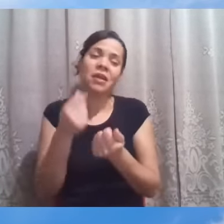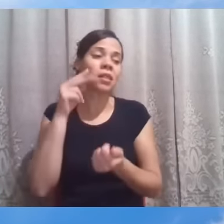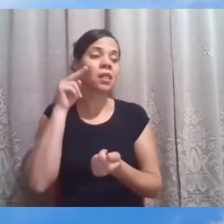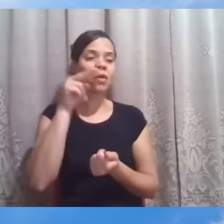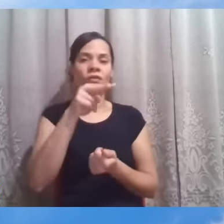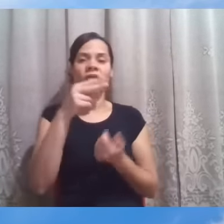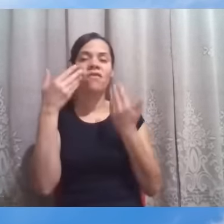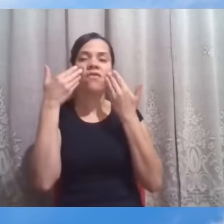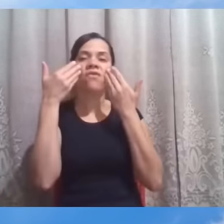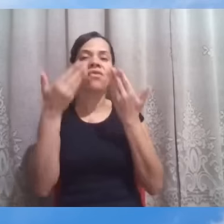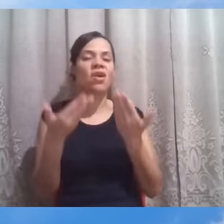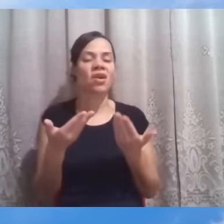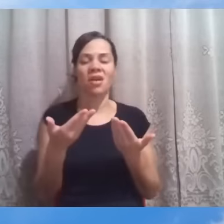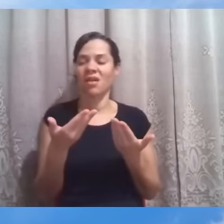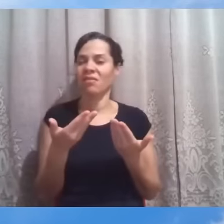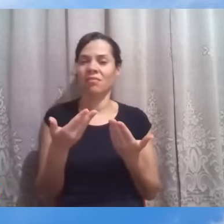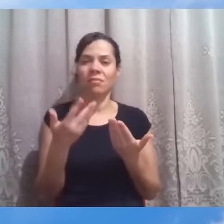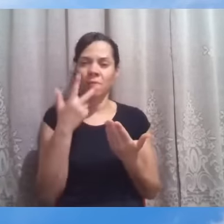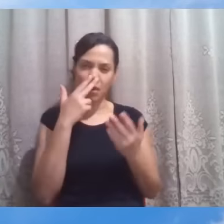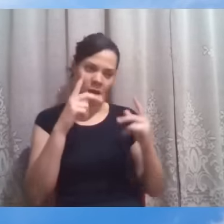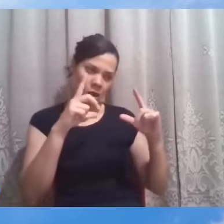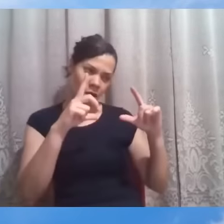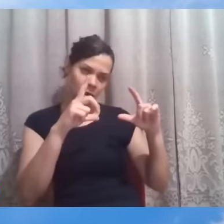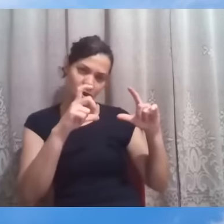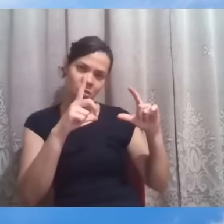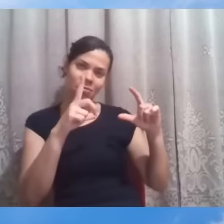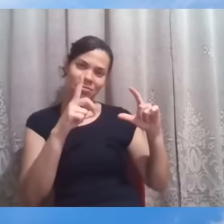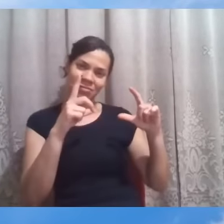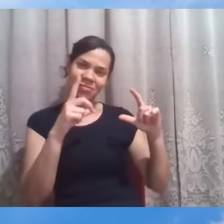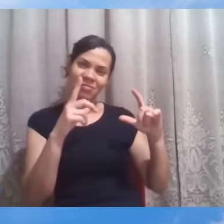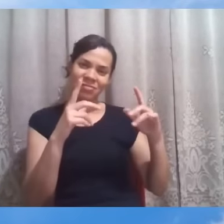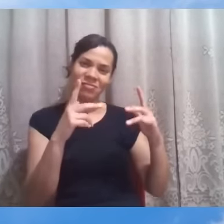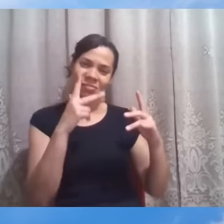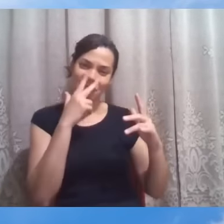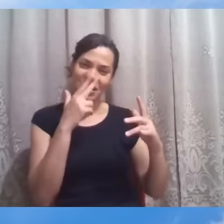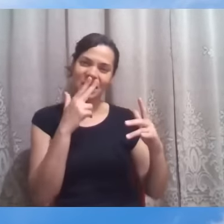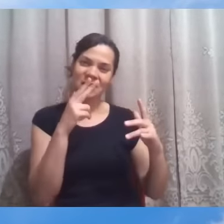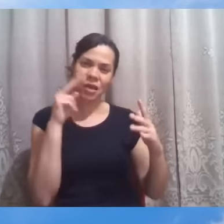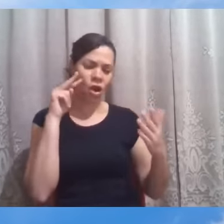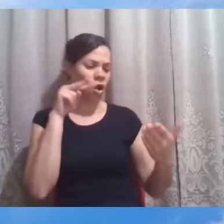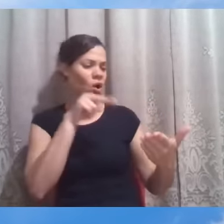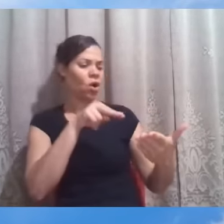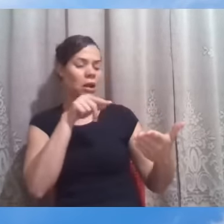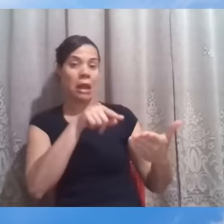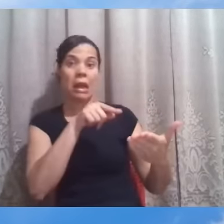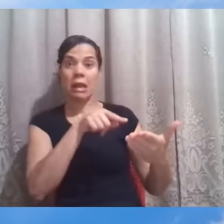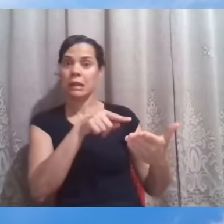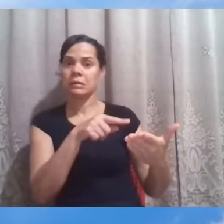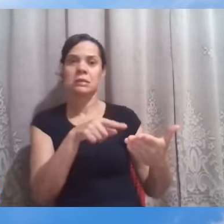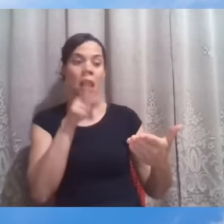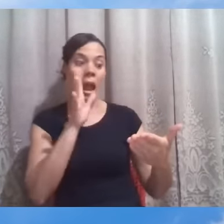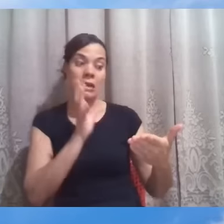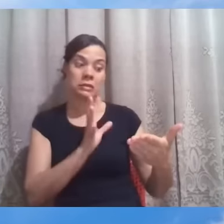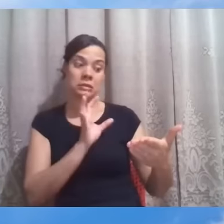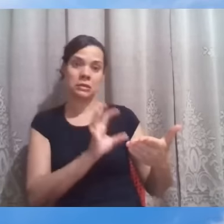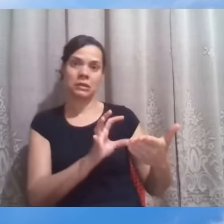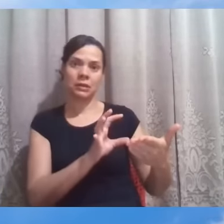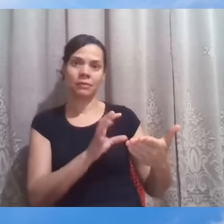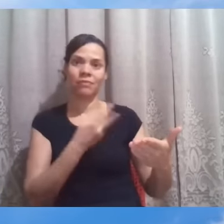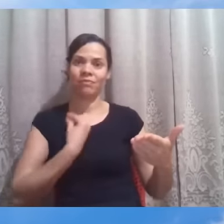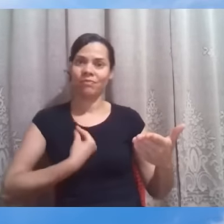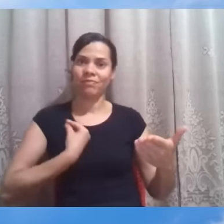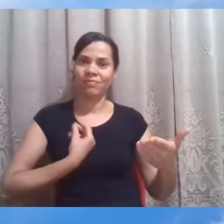que não registra a foto de alguém que outrora se equivocou e toma aquela visão como sendo a que ainda permanece para aquela vida,